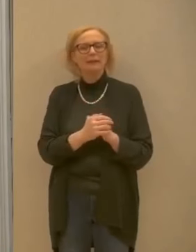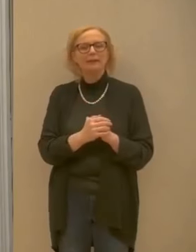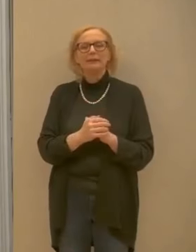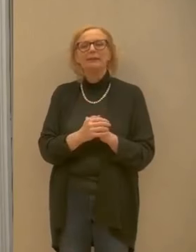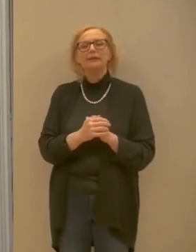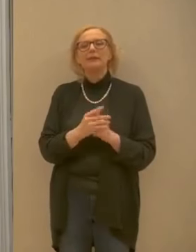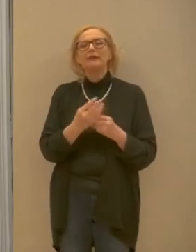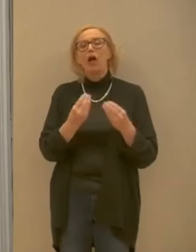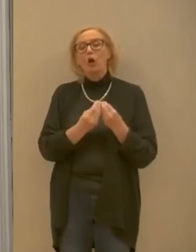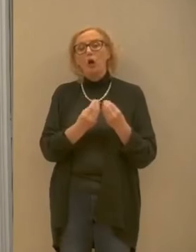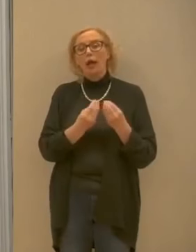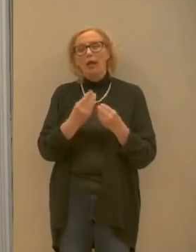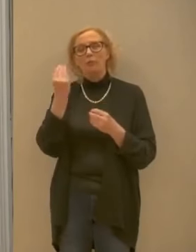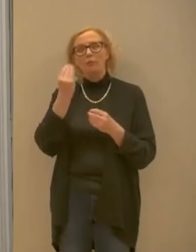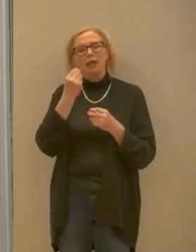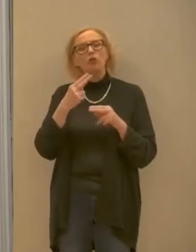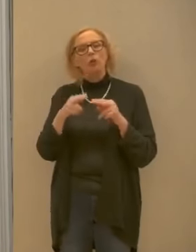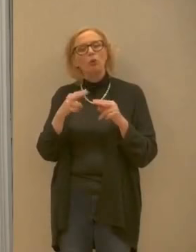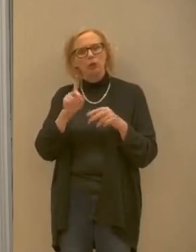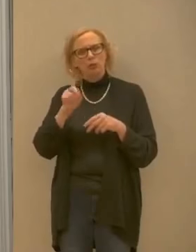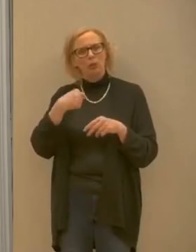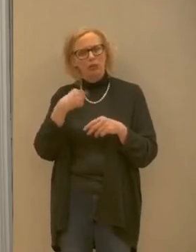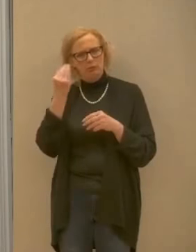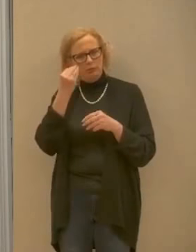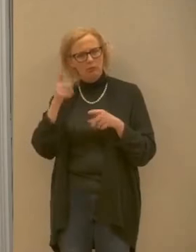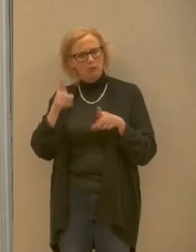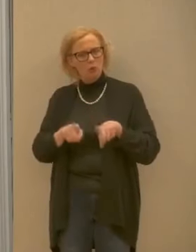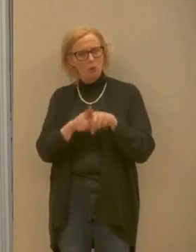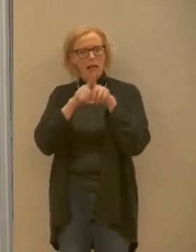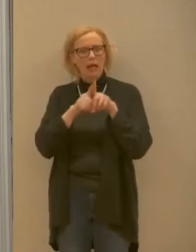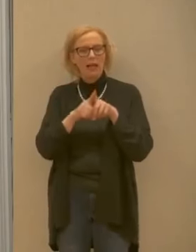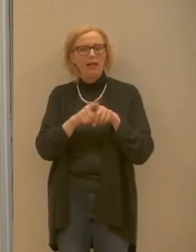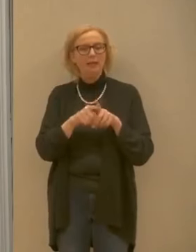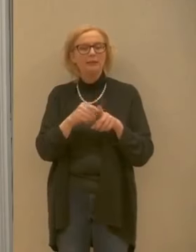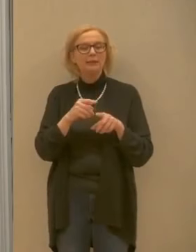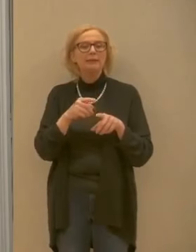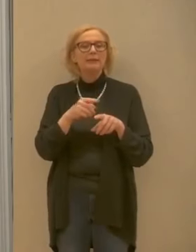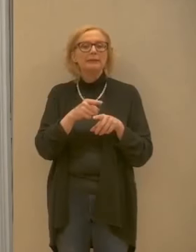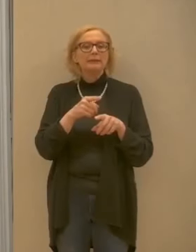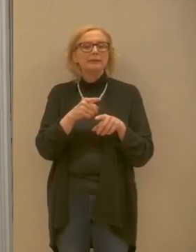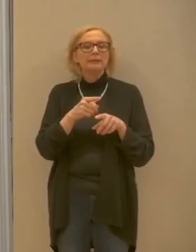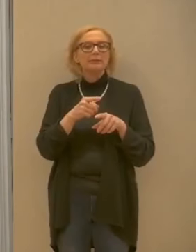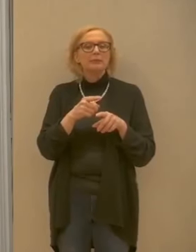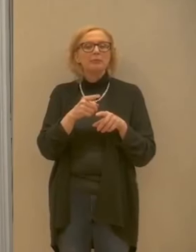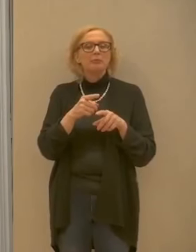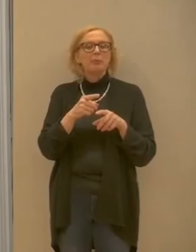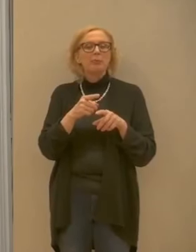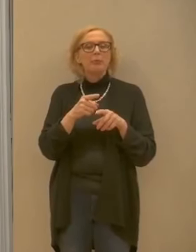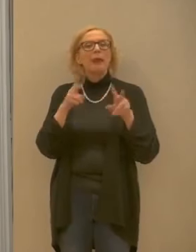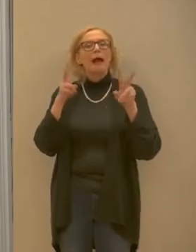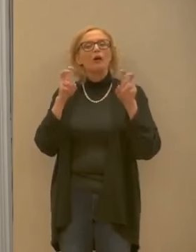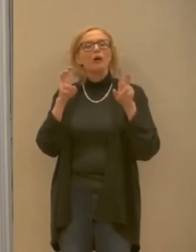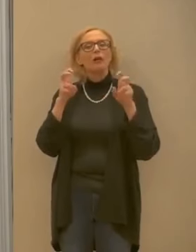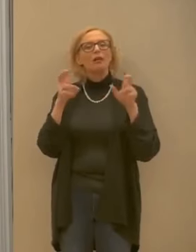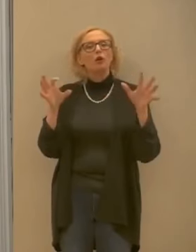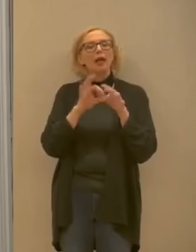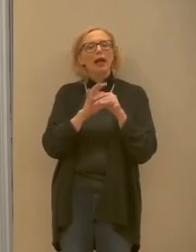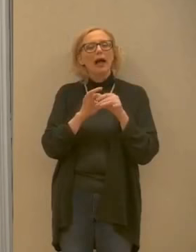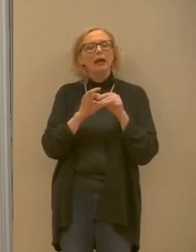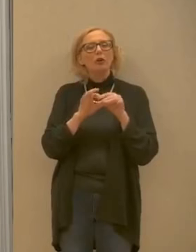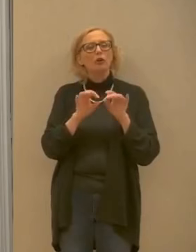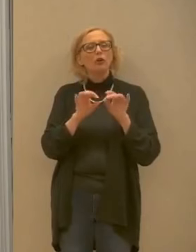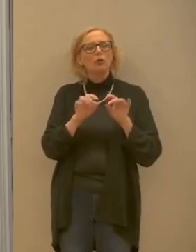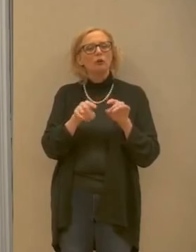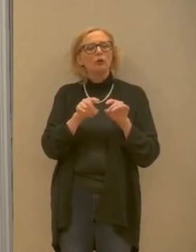utile io condivido questa posizione ritornare sul sulla virulenza di